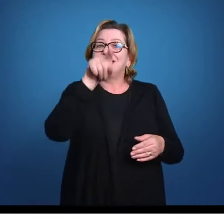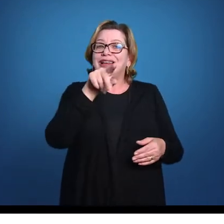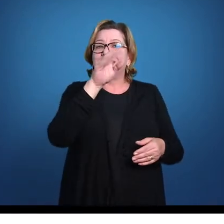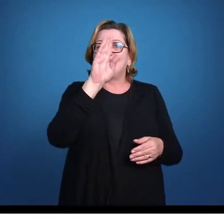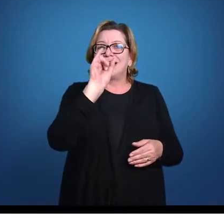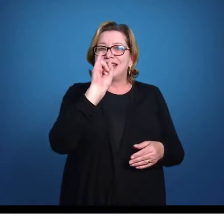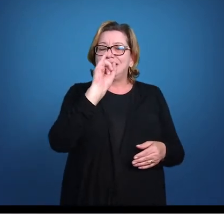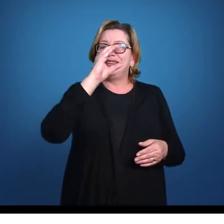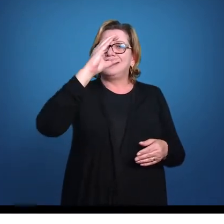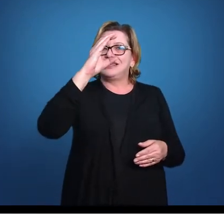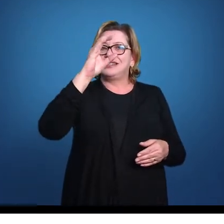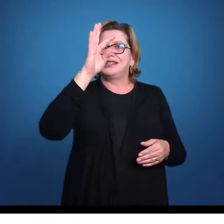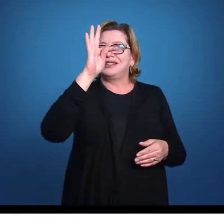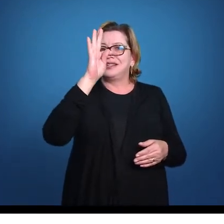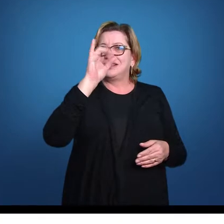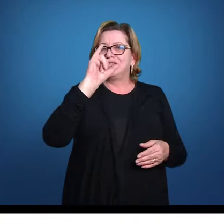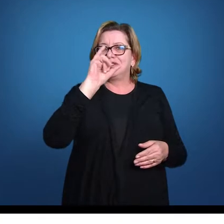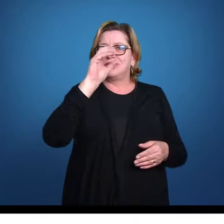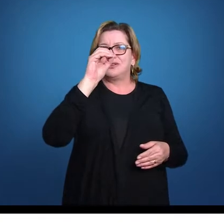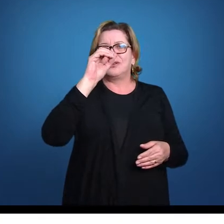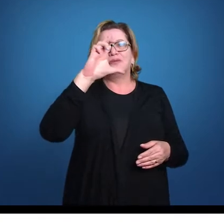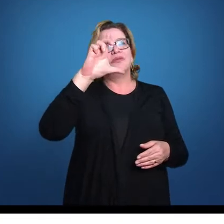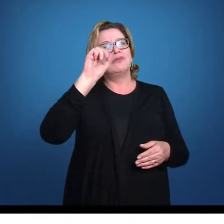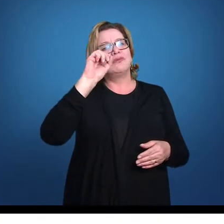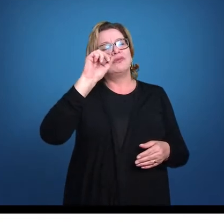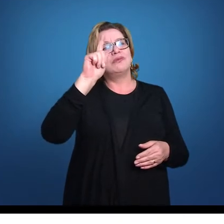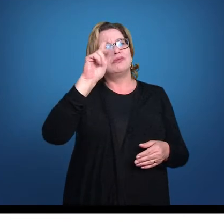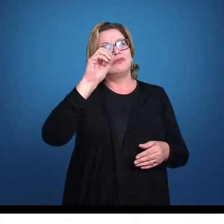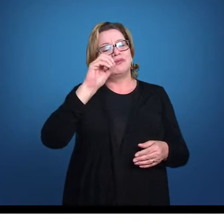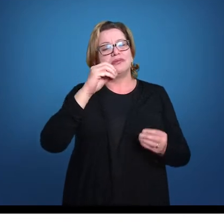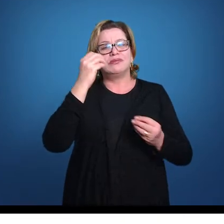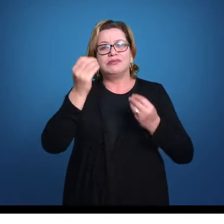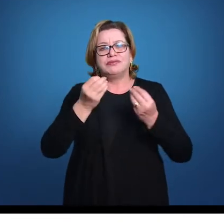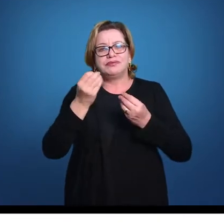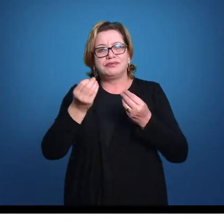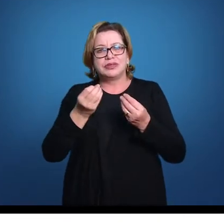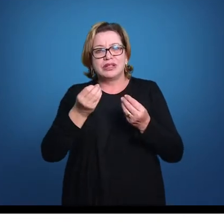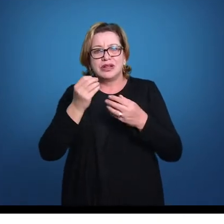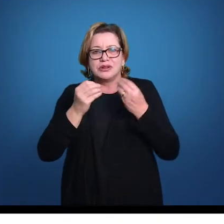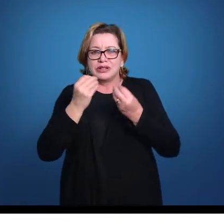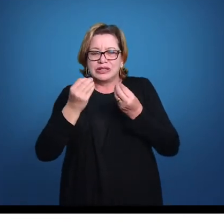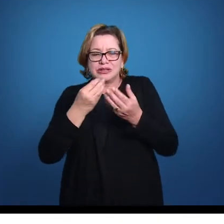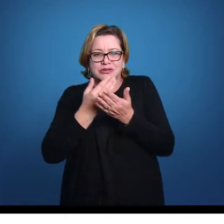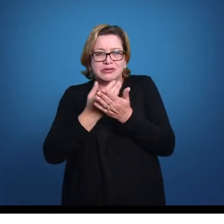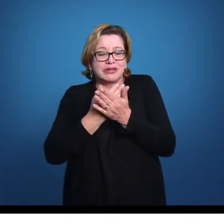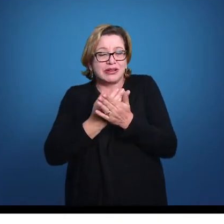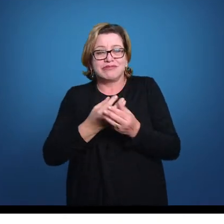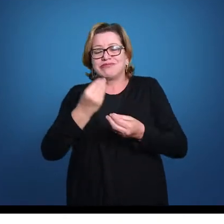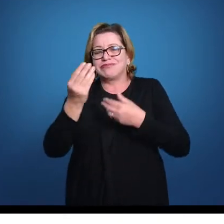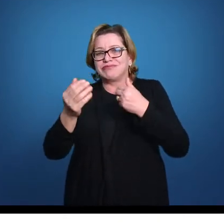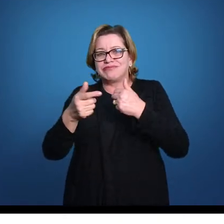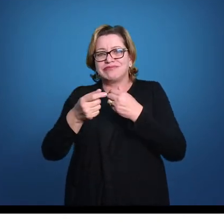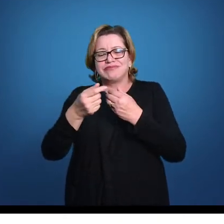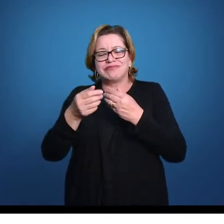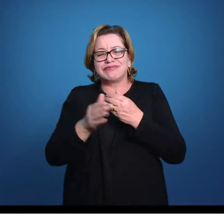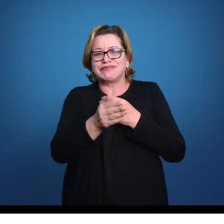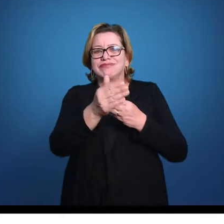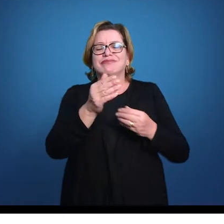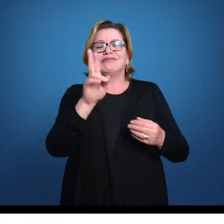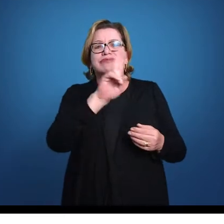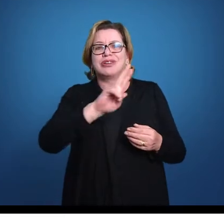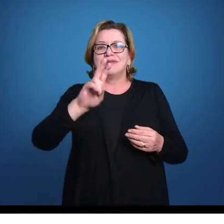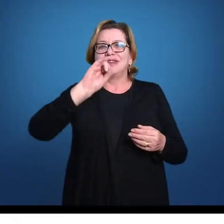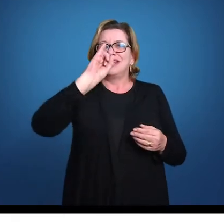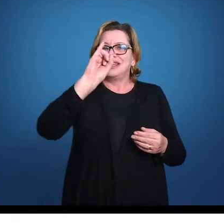o biólogo que estuda peixes é o ictiólogo. Então ictiologia, a ciência diz que estuda os peixes aí.